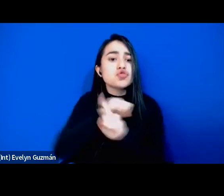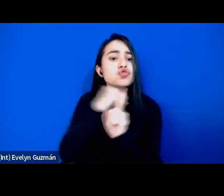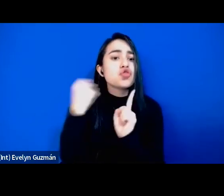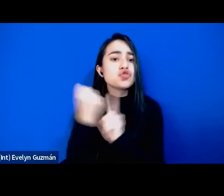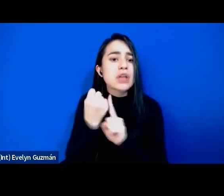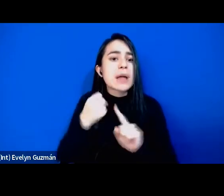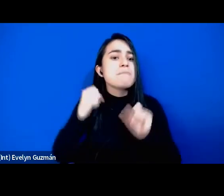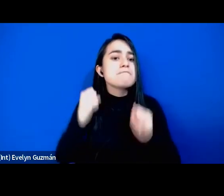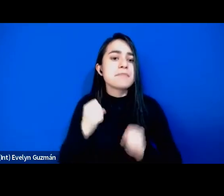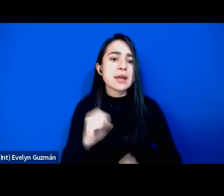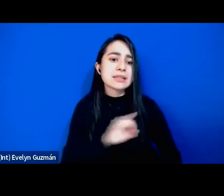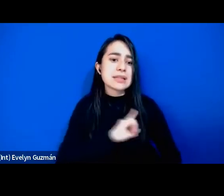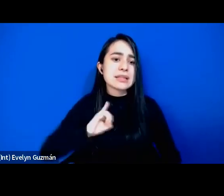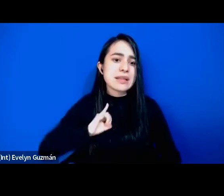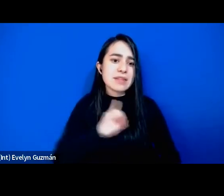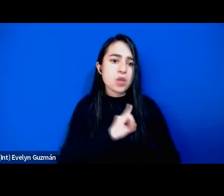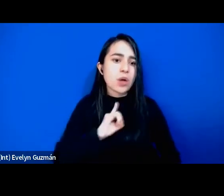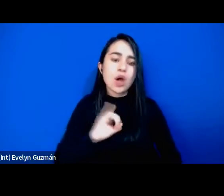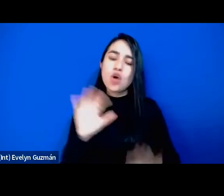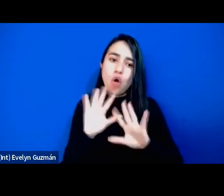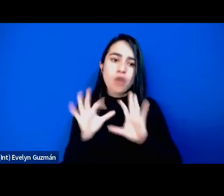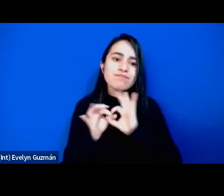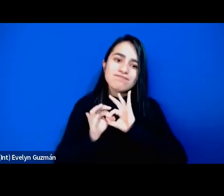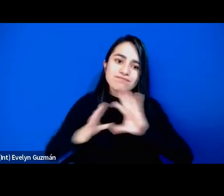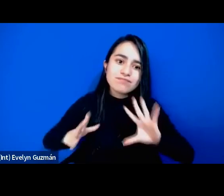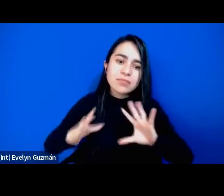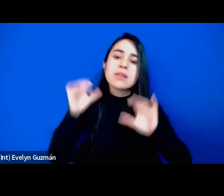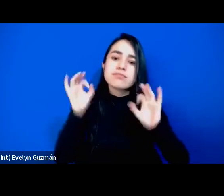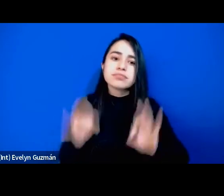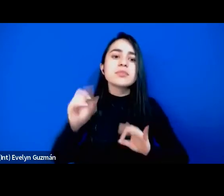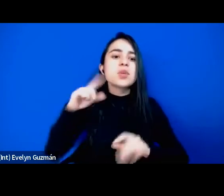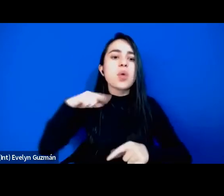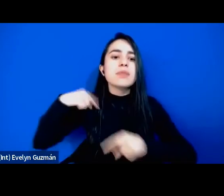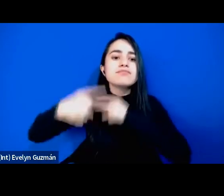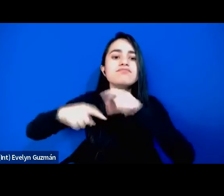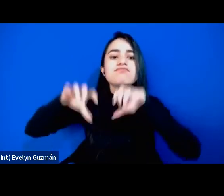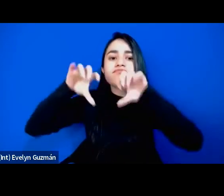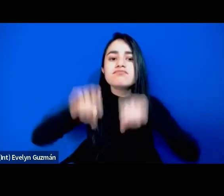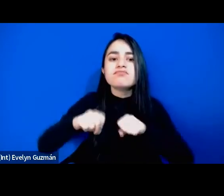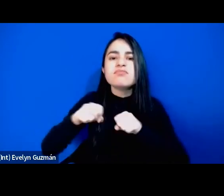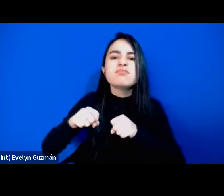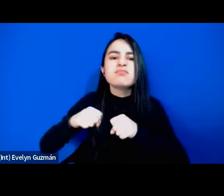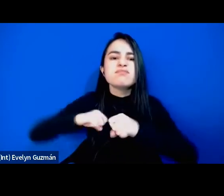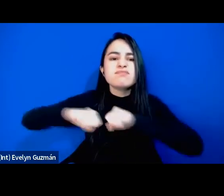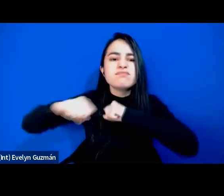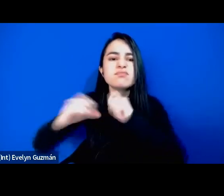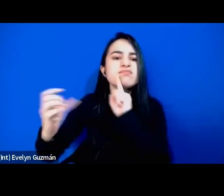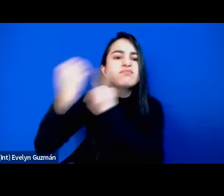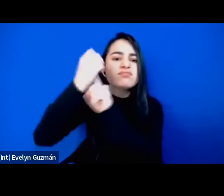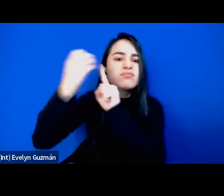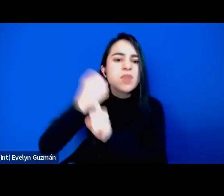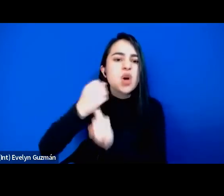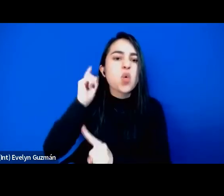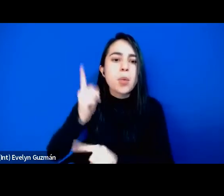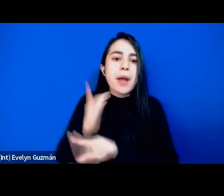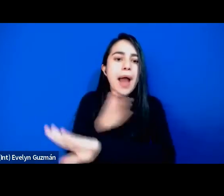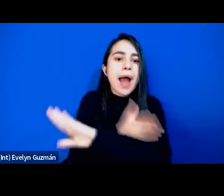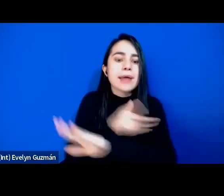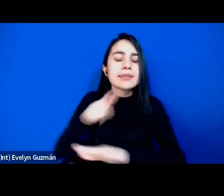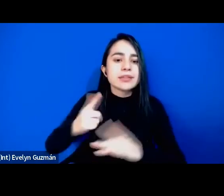individual y lo desliga de las conquistas que han sido el fruto pues de muchas luchas pues que